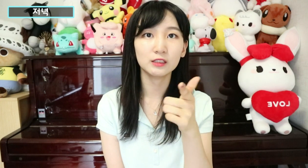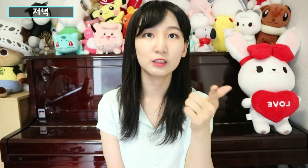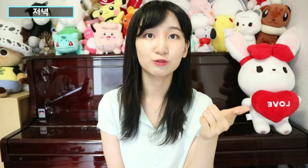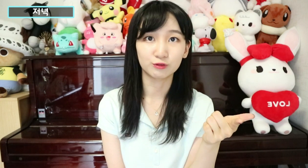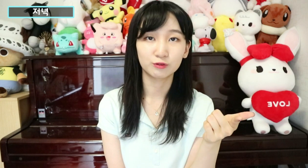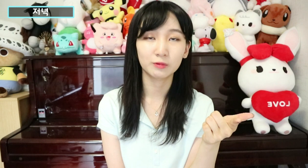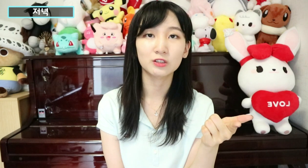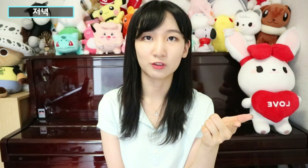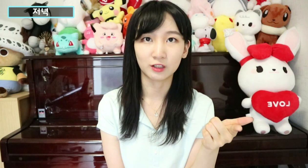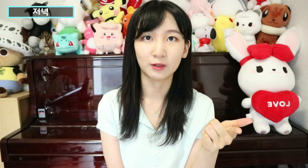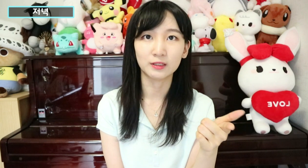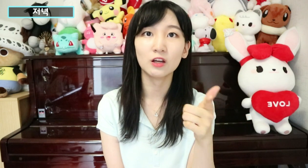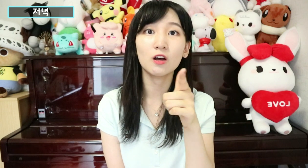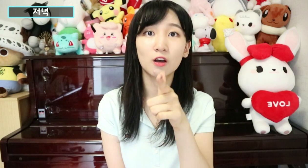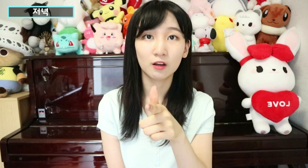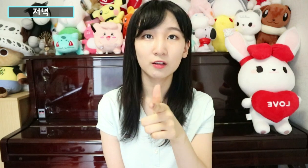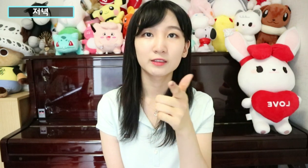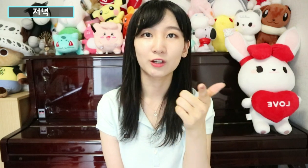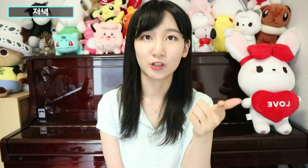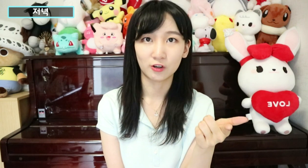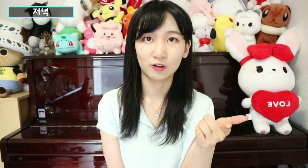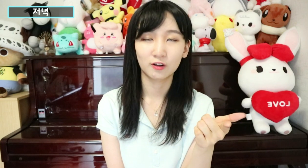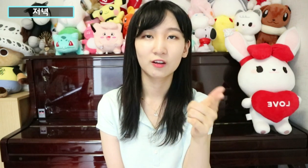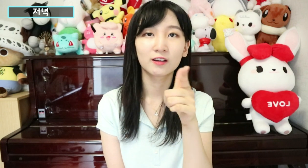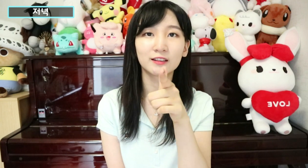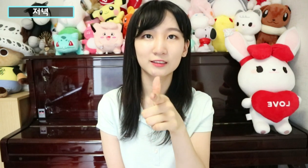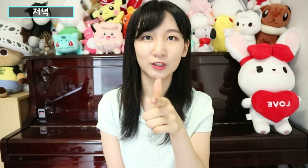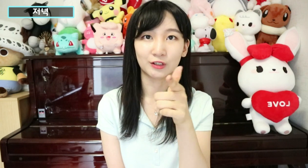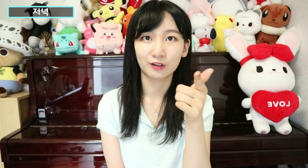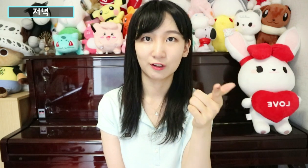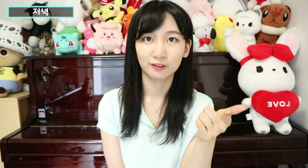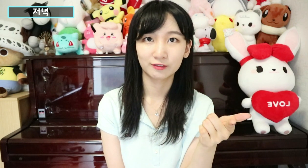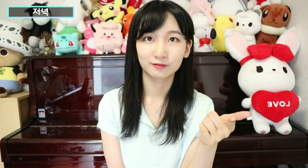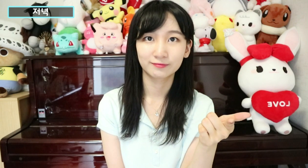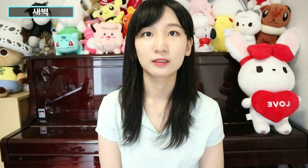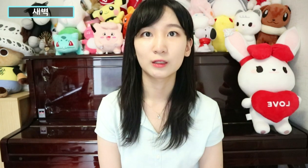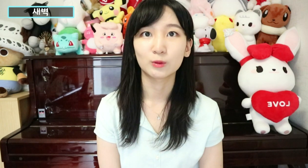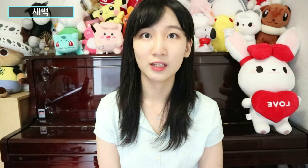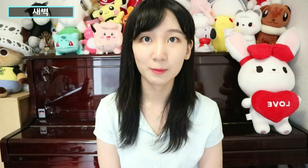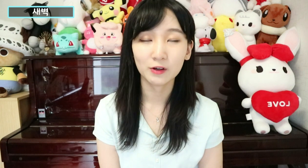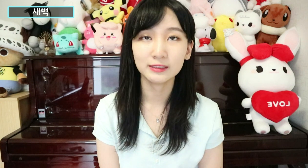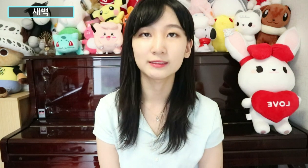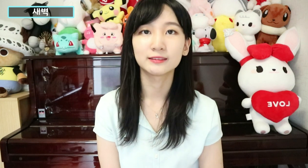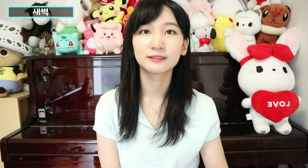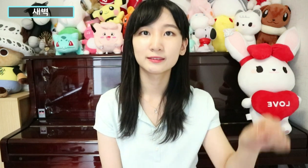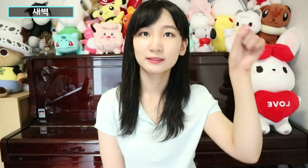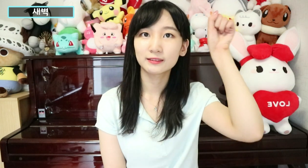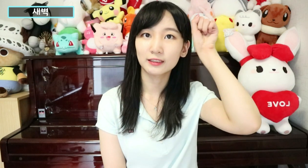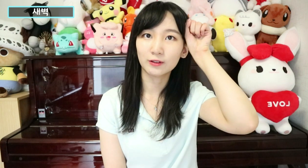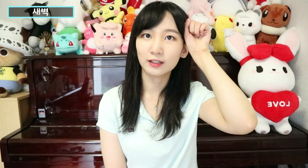이후면 저녁이라고 해서 저녁, 저녁. 그리고 새벽은 이렇게